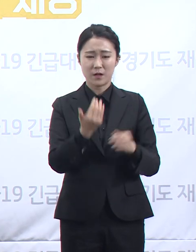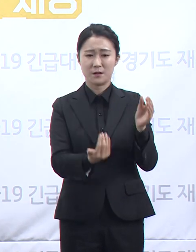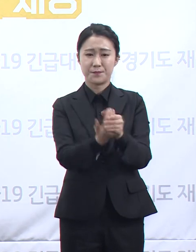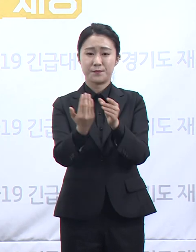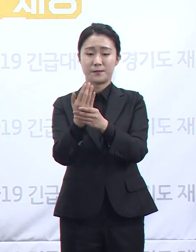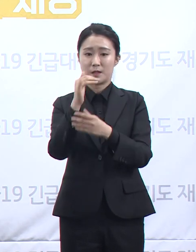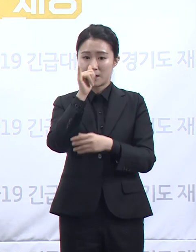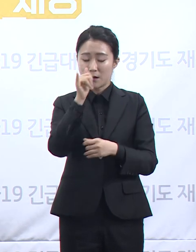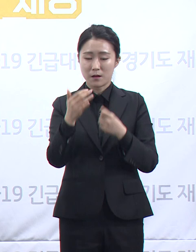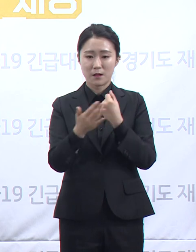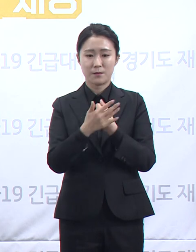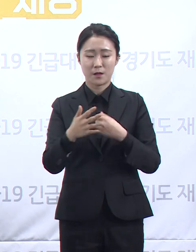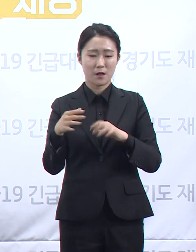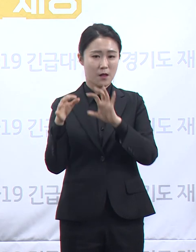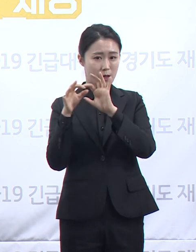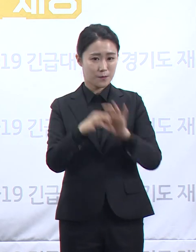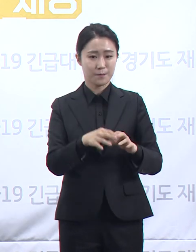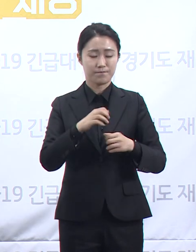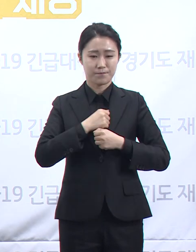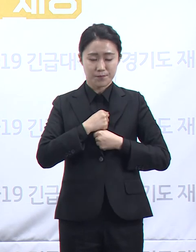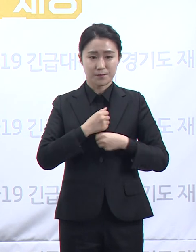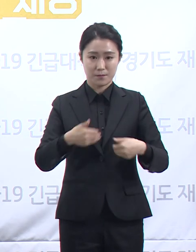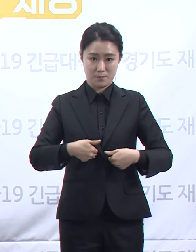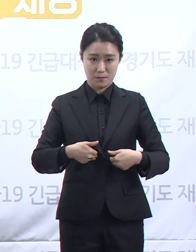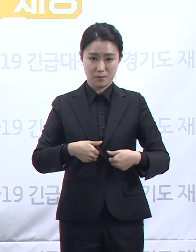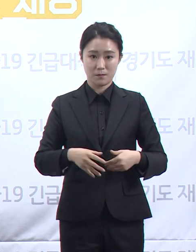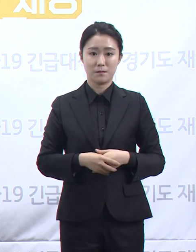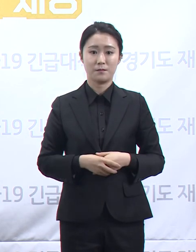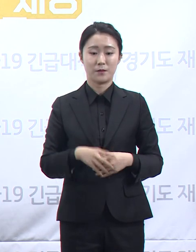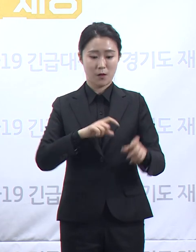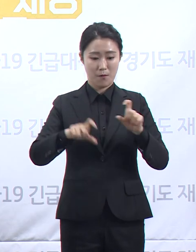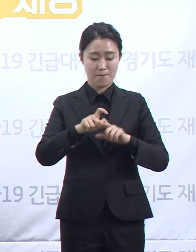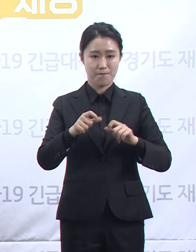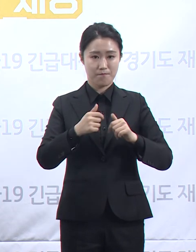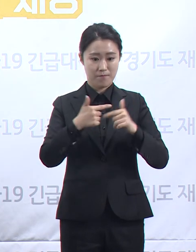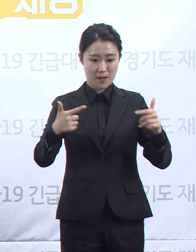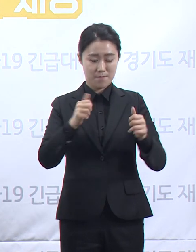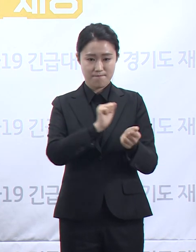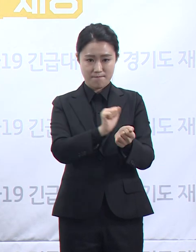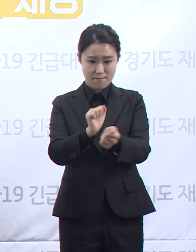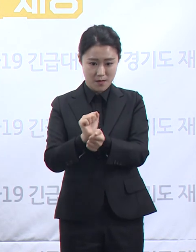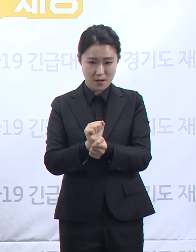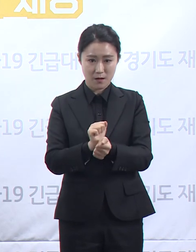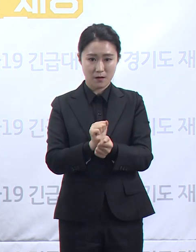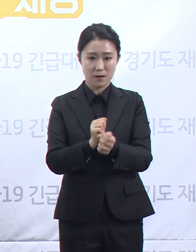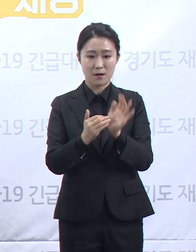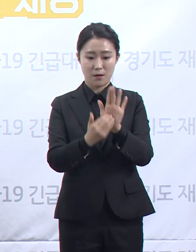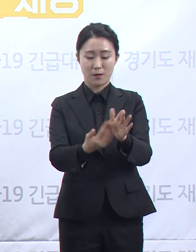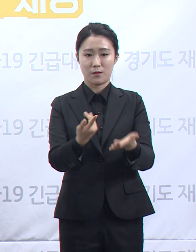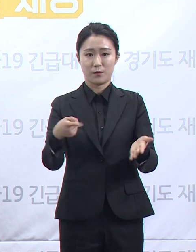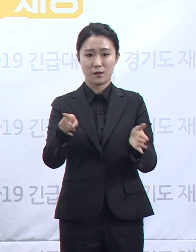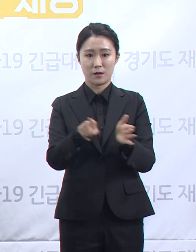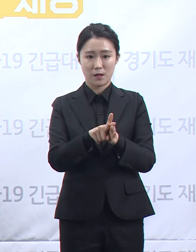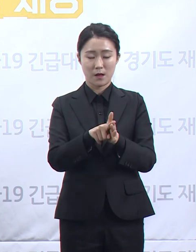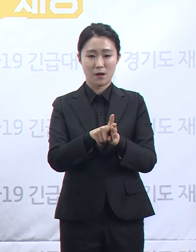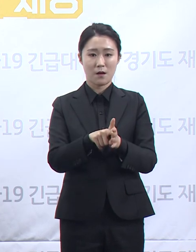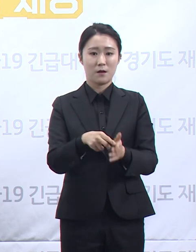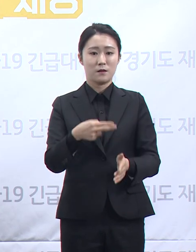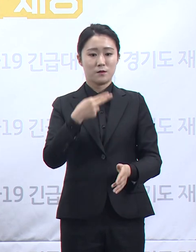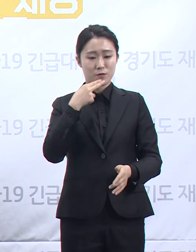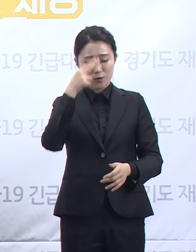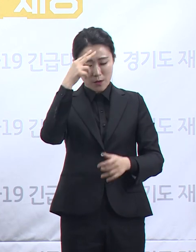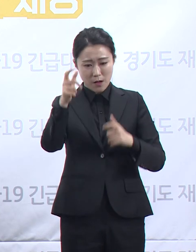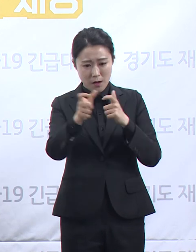안 됩니다. 감염 위험 확산 방지를 위해 도내 모든 유흥주점, 감성주점, 콜라텍 업소는